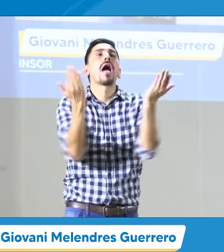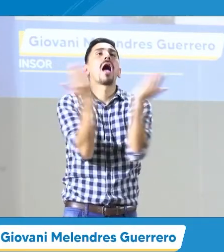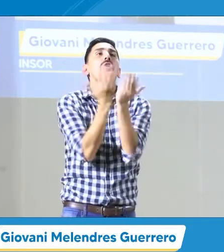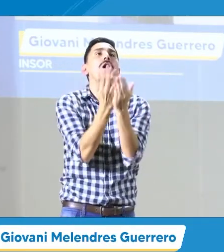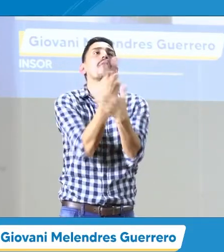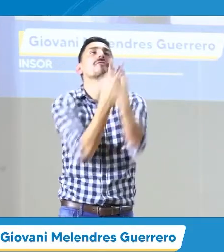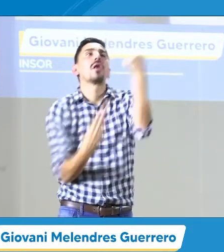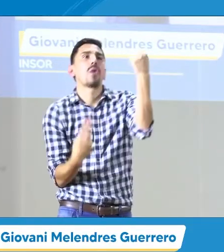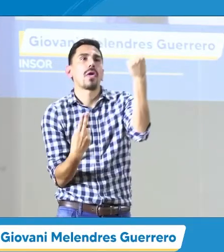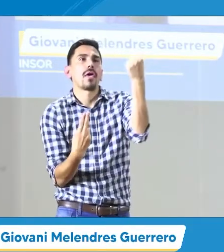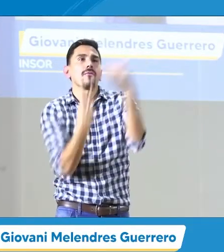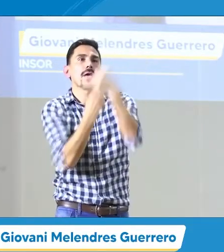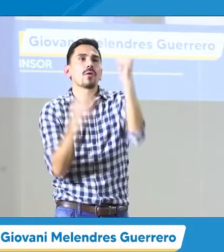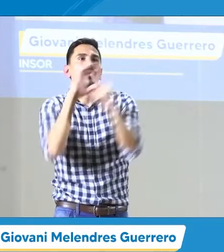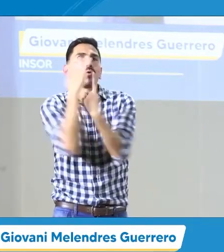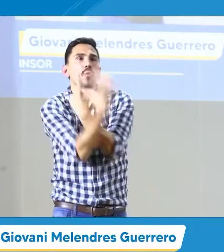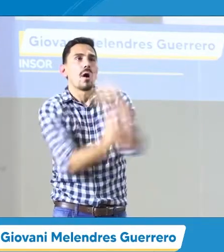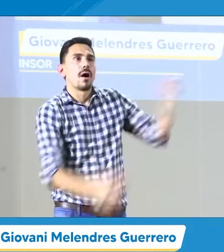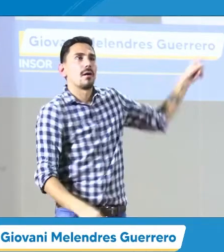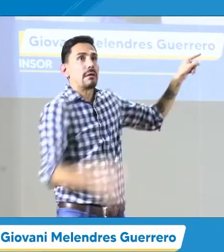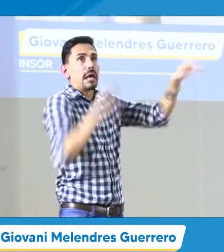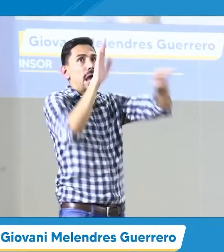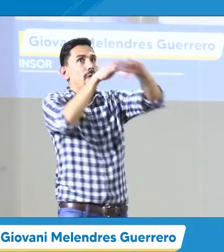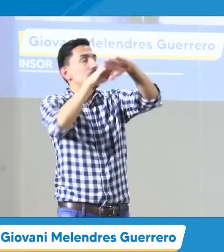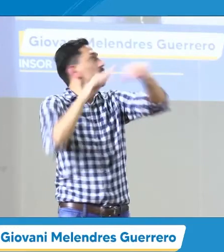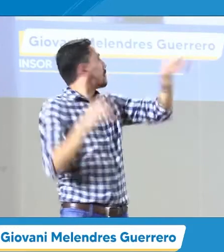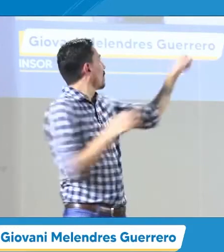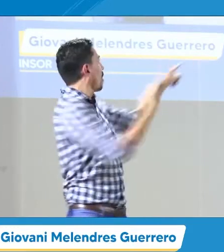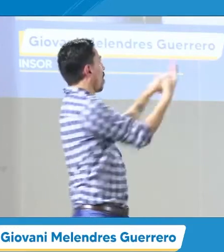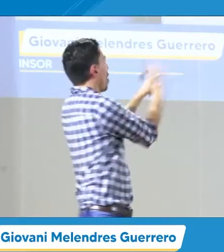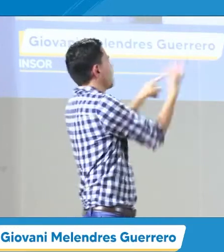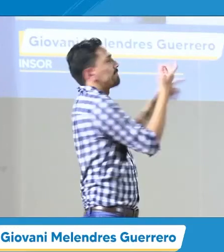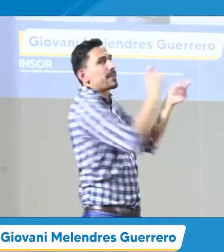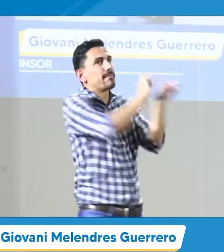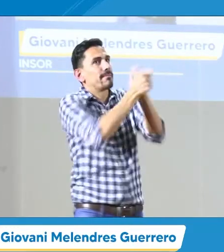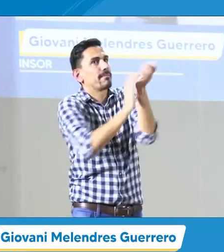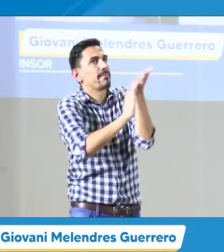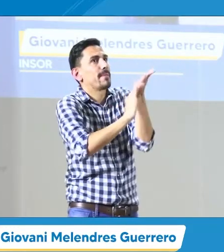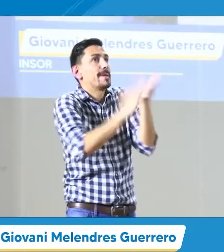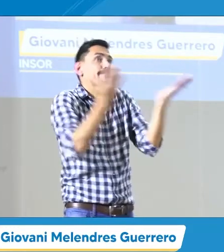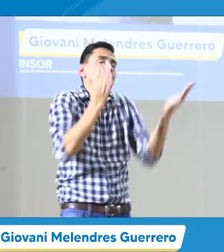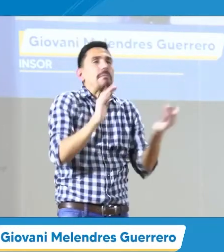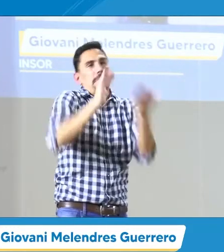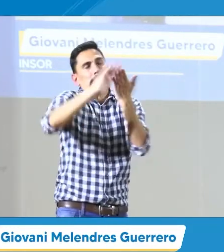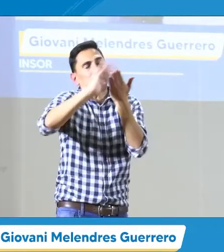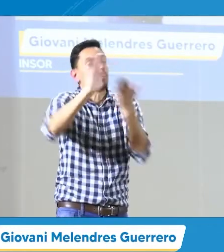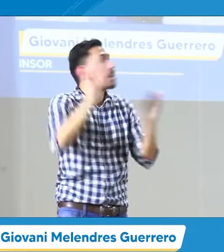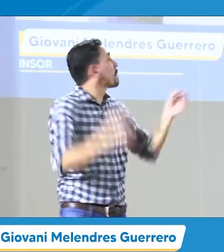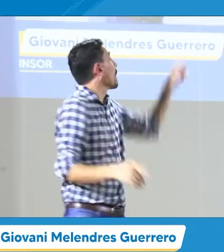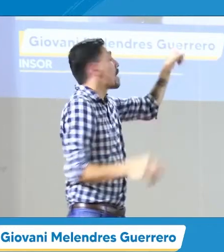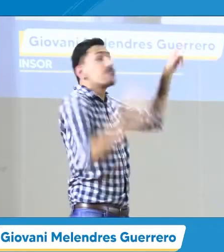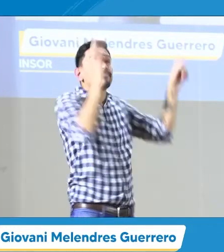dentro de mi diapositiva, es la oferta bilingüe bicultural. Qué pena, yo cometí un error allí.